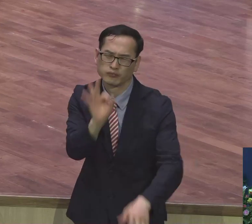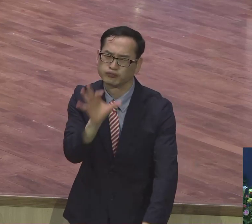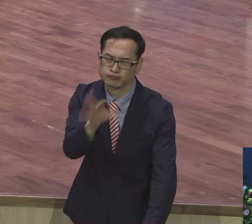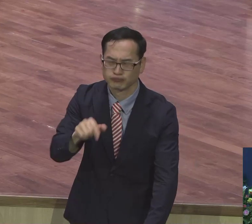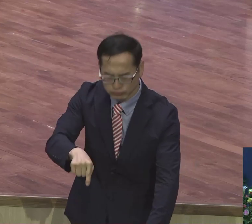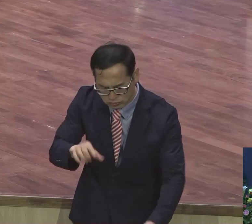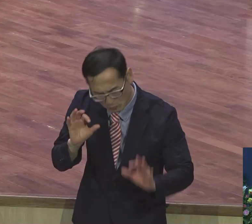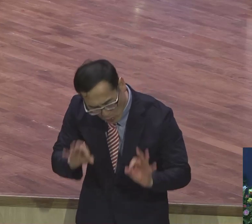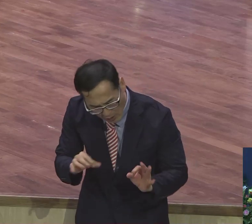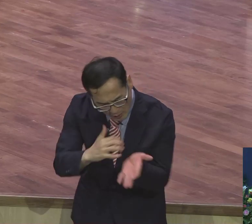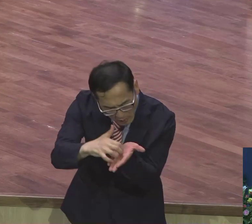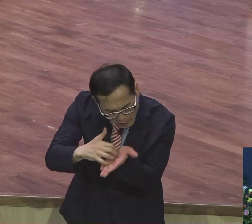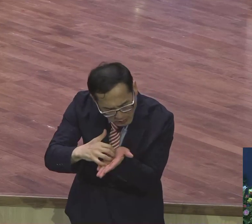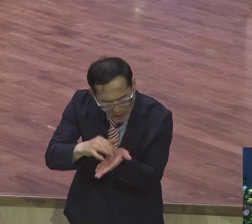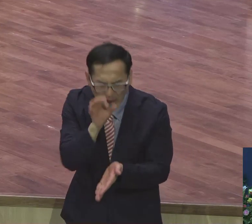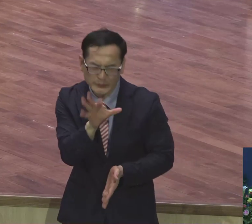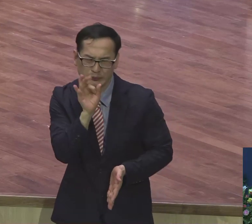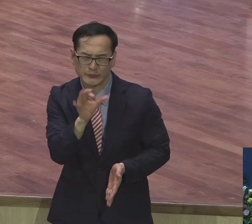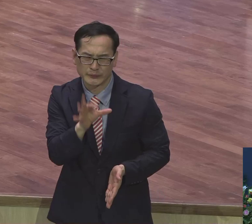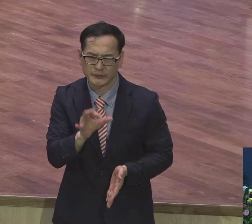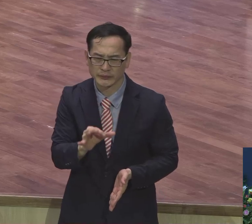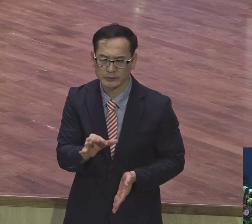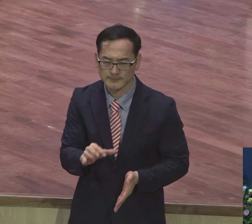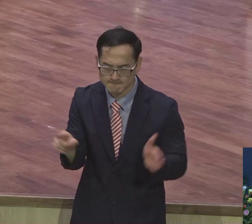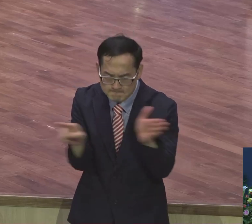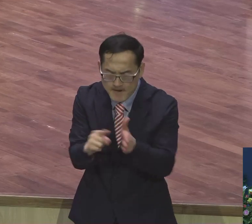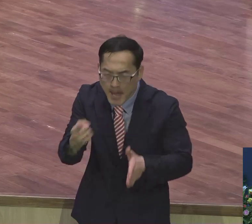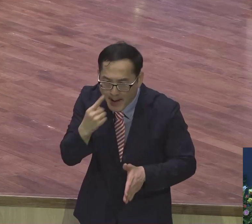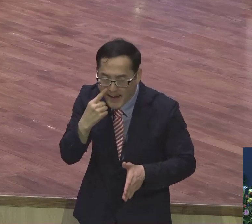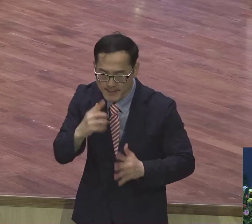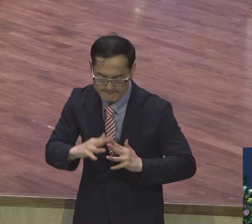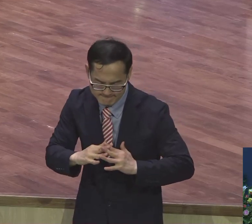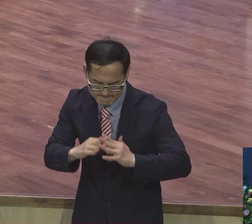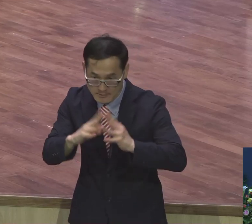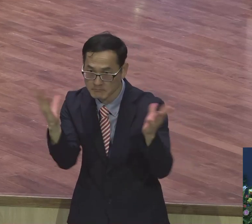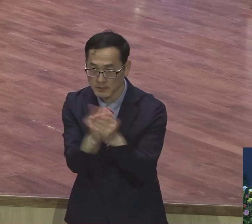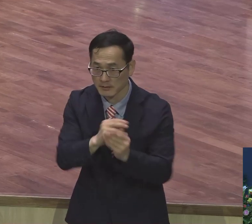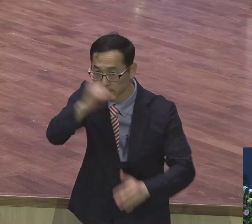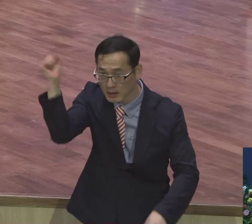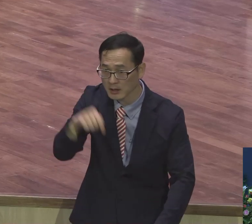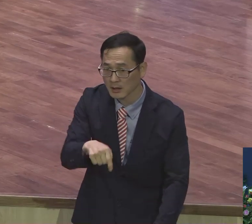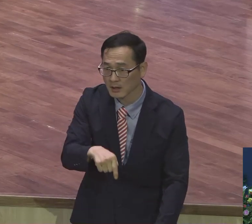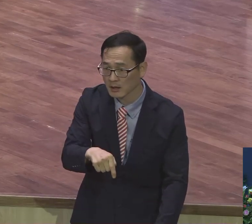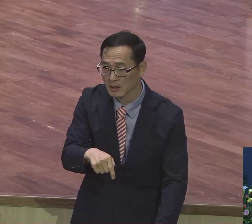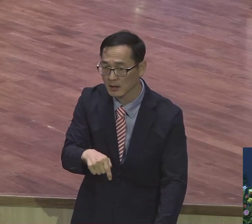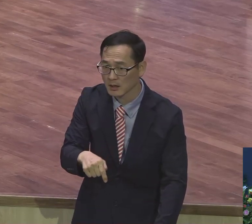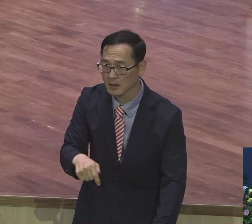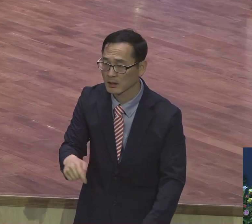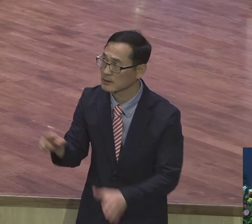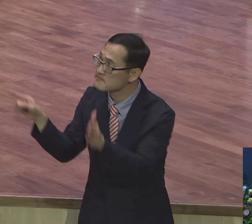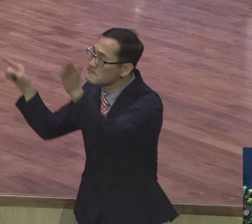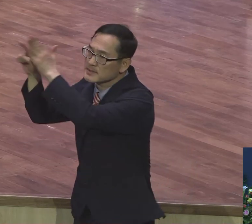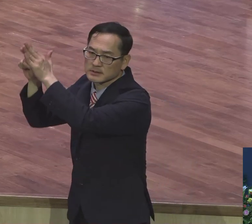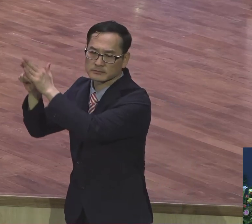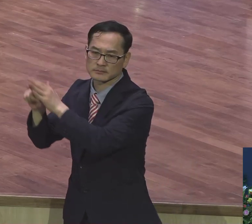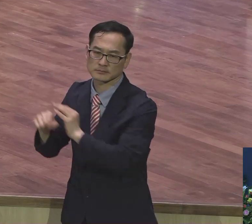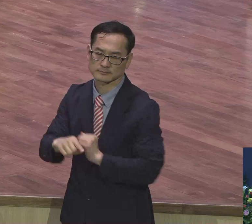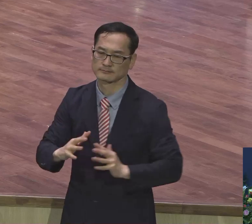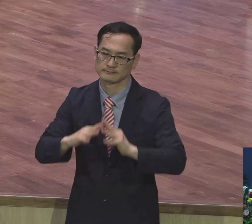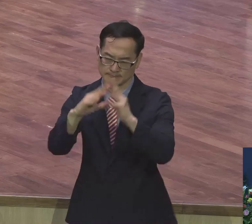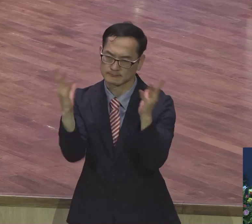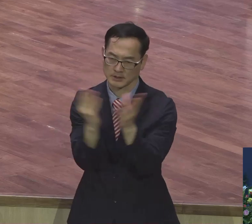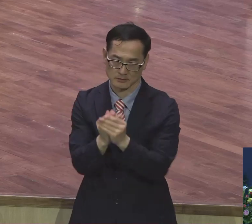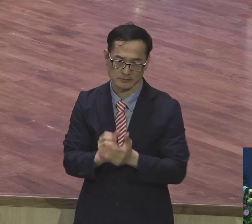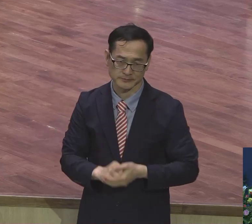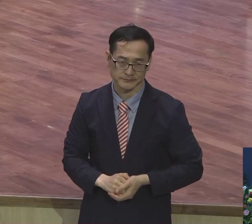그러면 여러분이 하나님의 스케일을 처음 해봐야지. 아멘. 불신자 차이가 그거예요. 보내심을